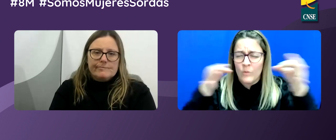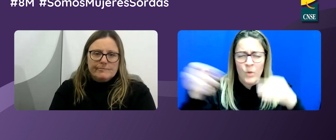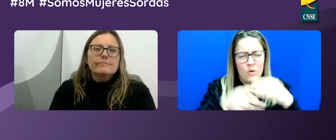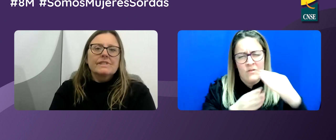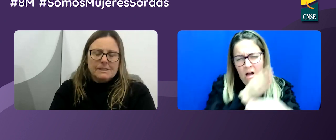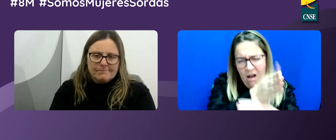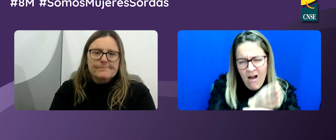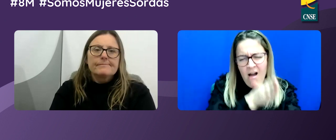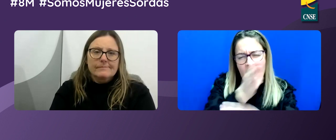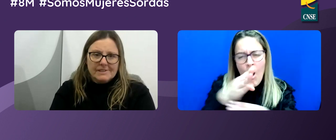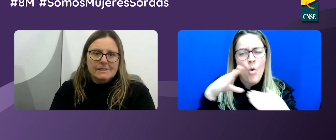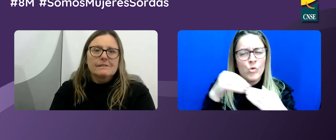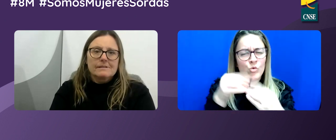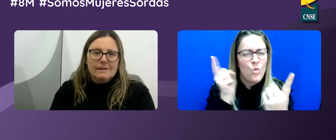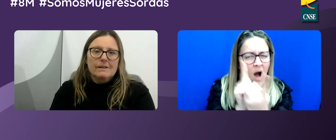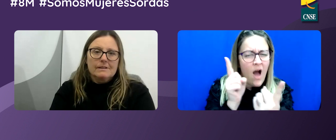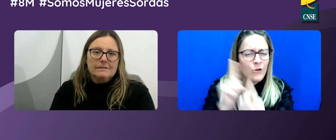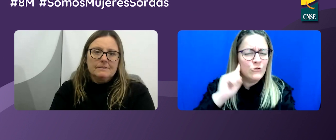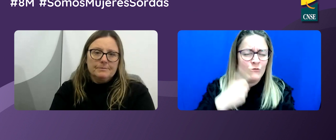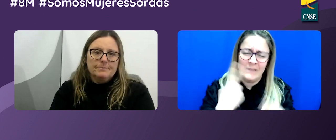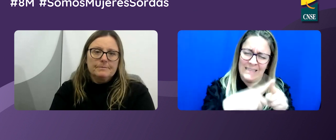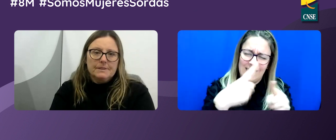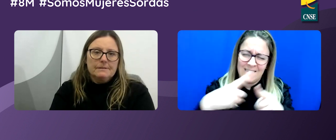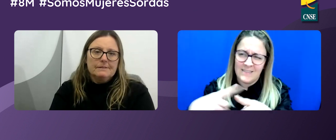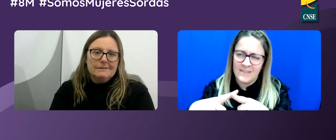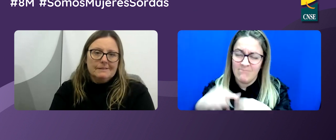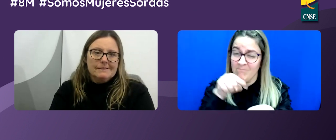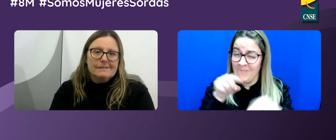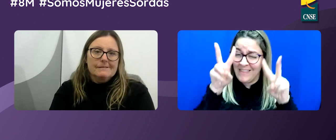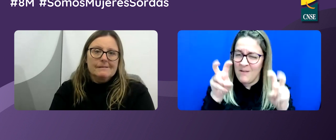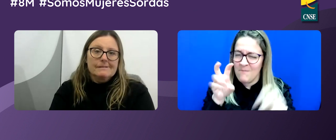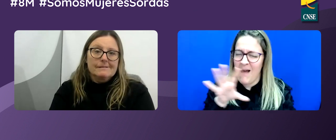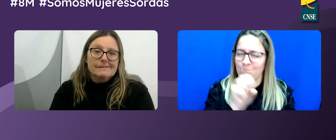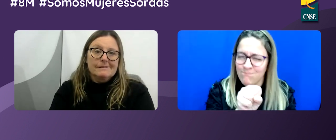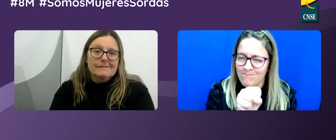cuyas situaciones, como bien sabéis, que suelen vivir en entornos rurales.